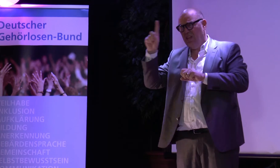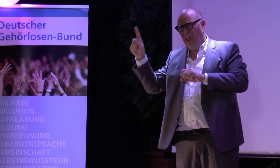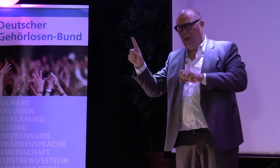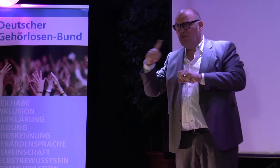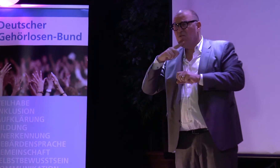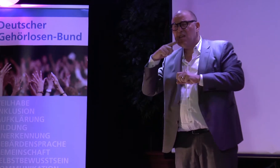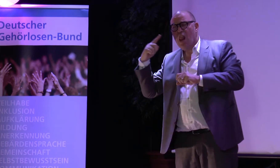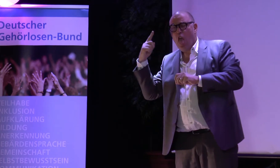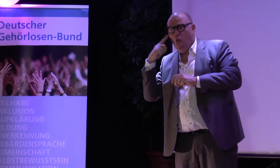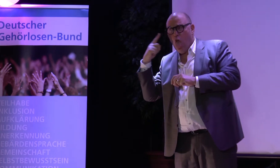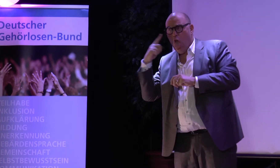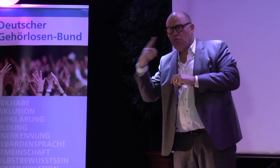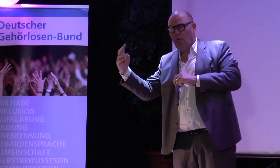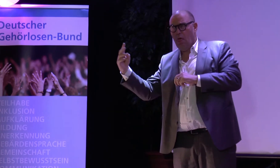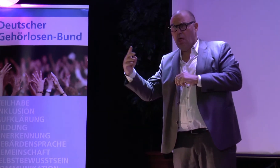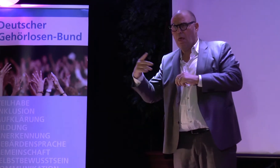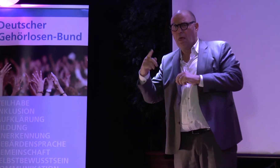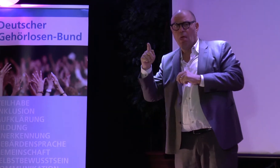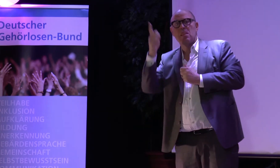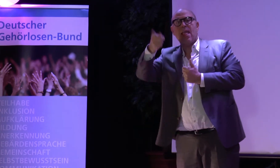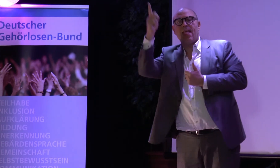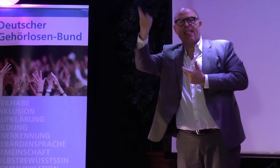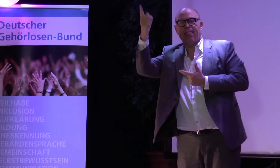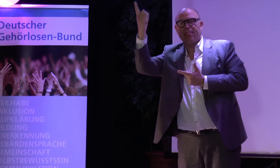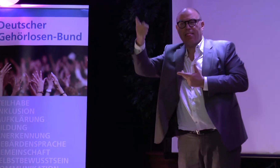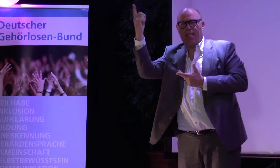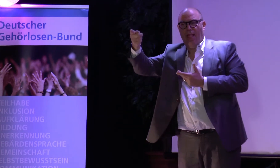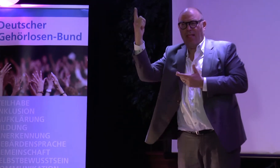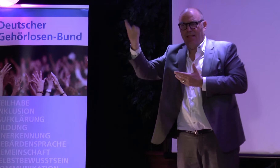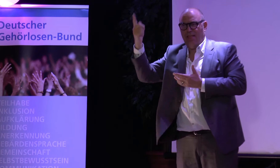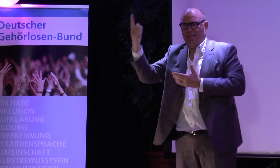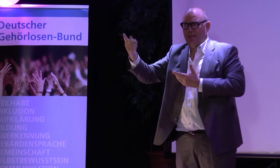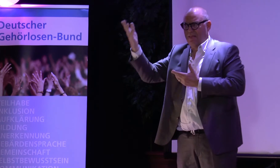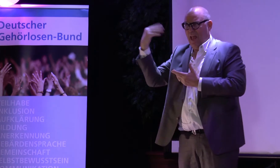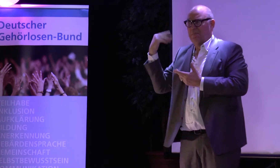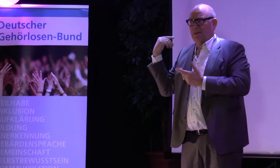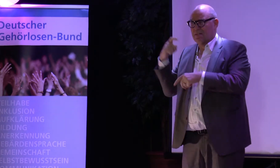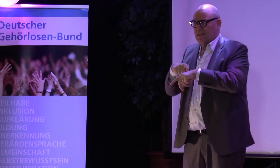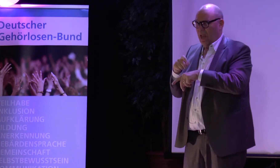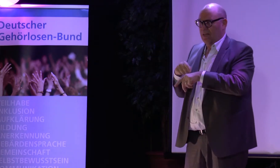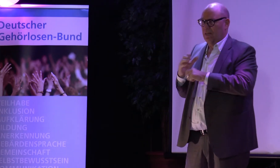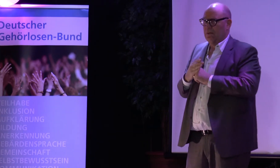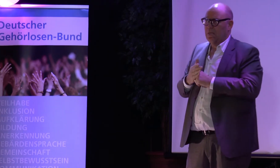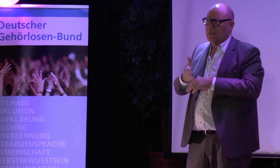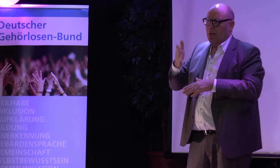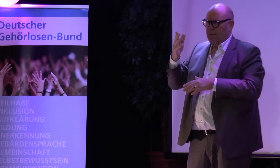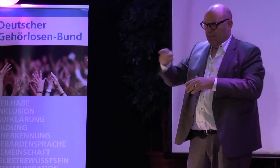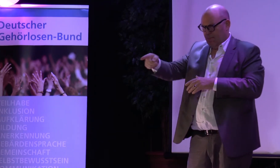Und in den 80er Jahren hat man viel von Hörenden, die Bevormundung gab,